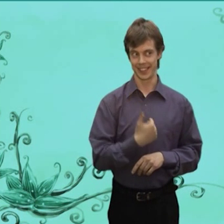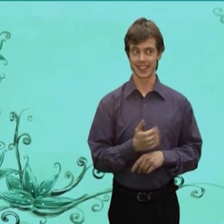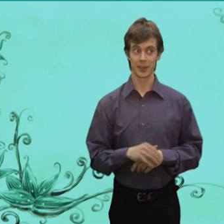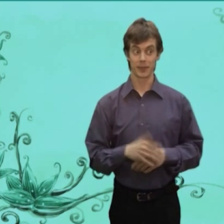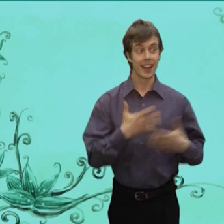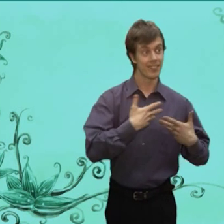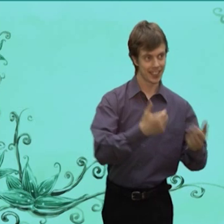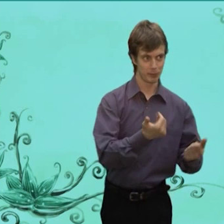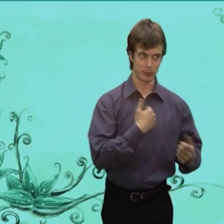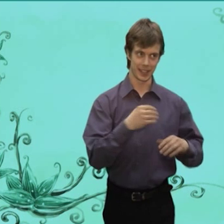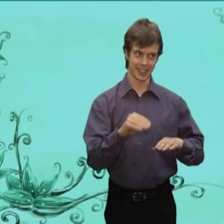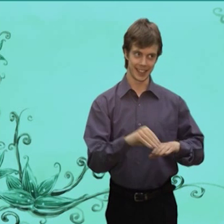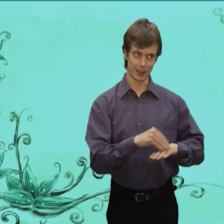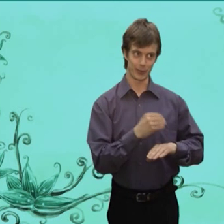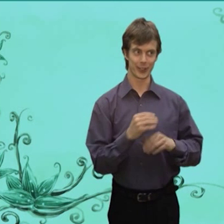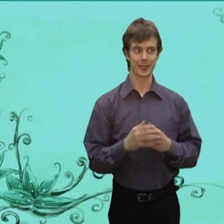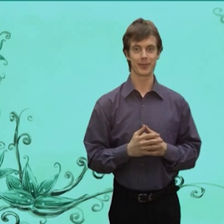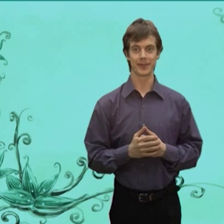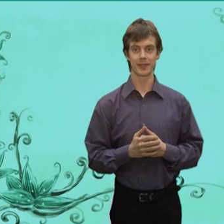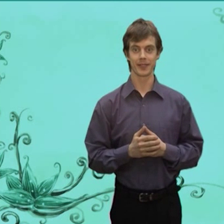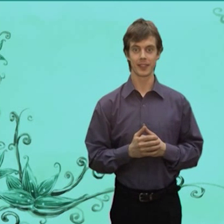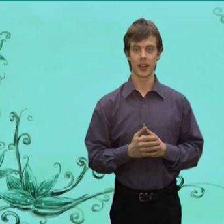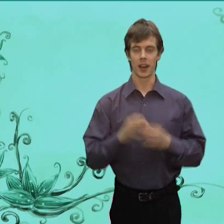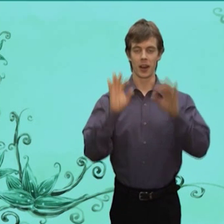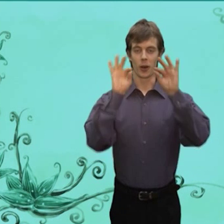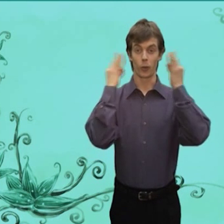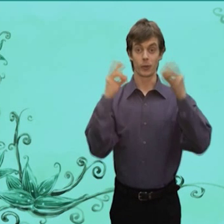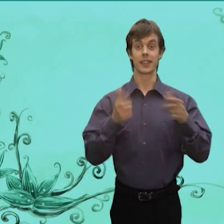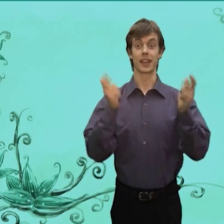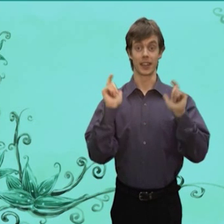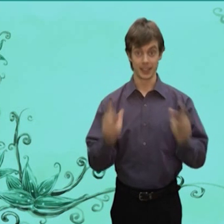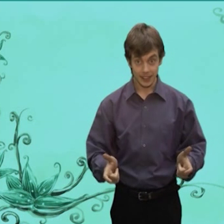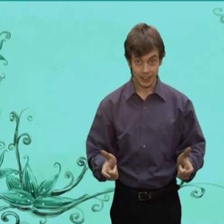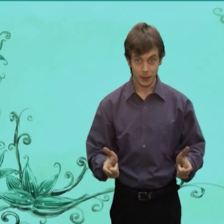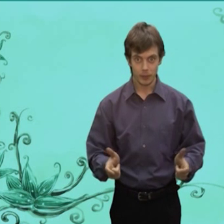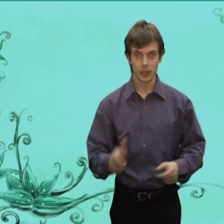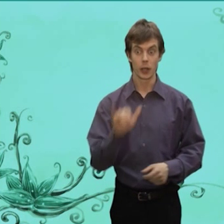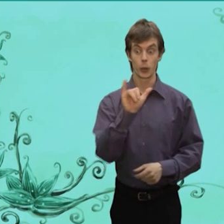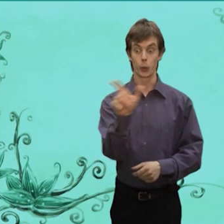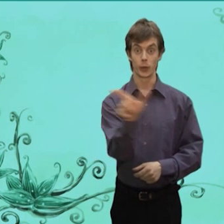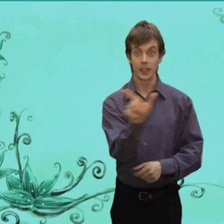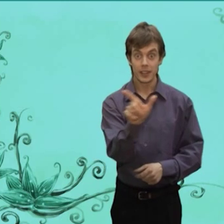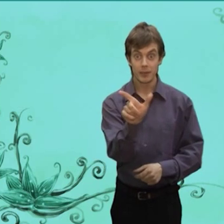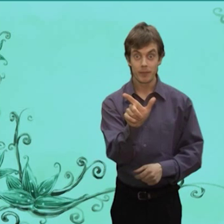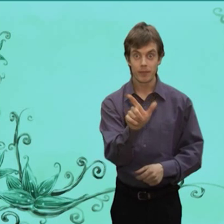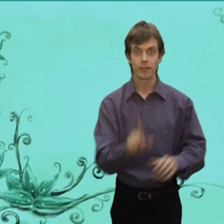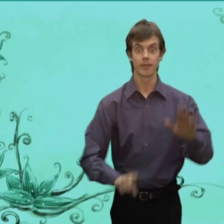Возьми меня Замуж Кот Согласился И